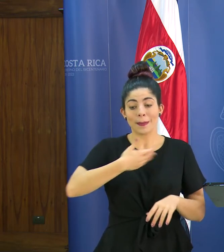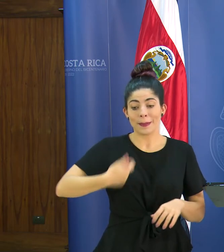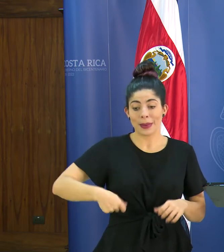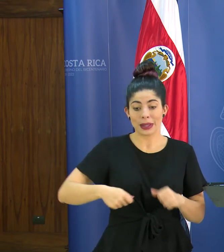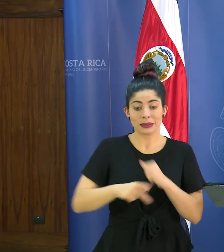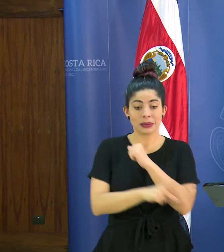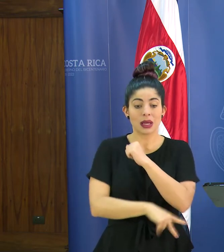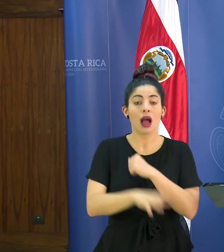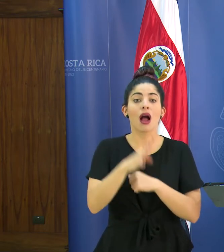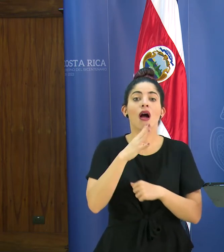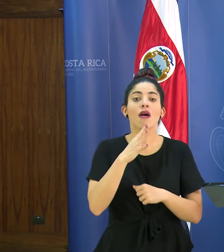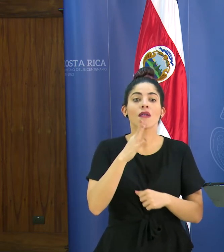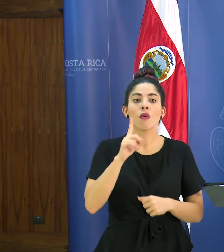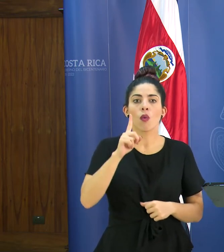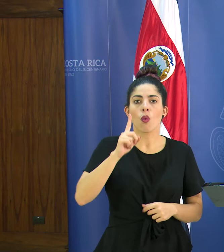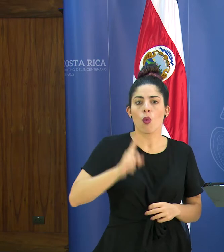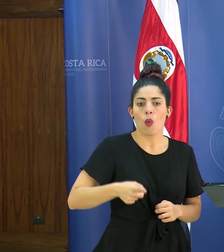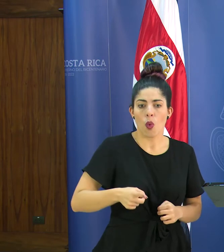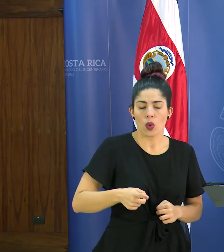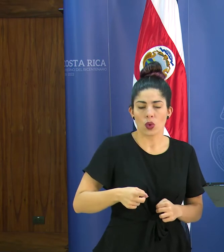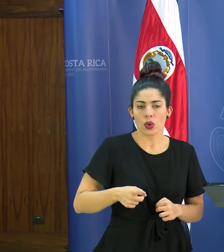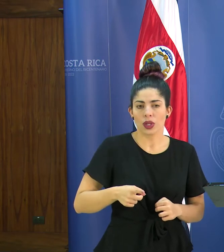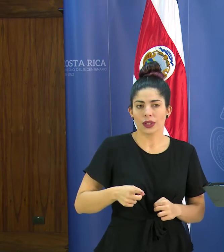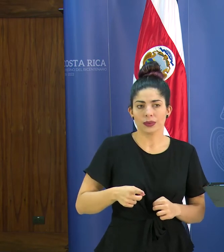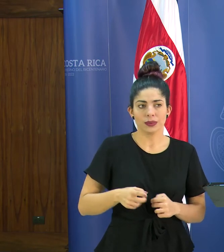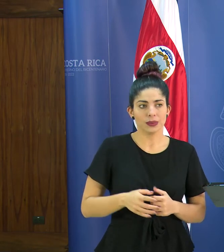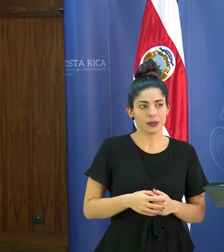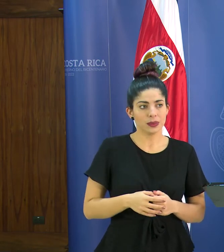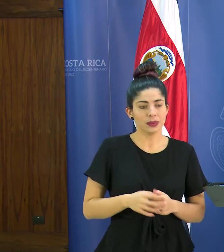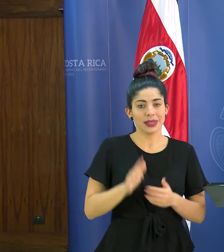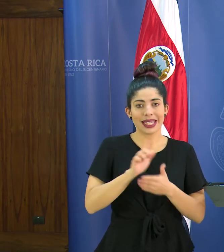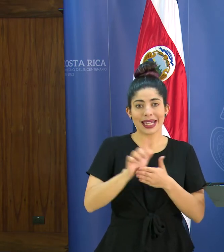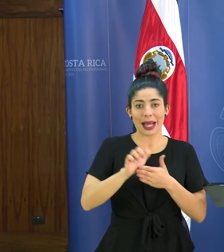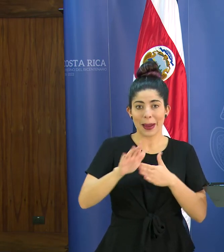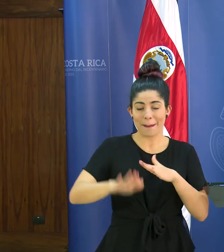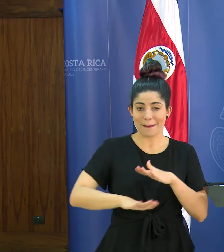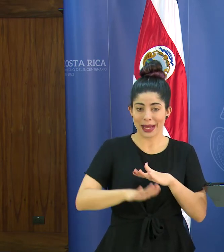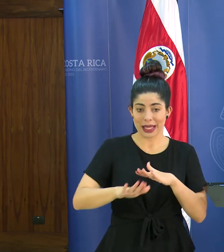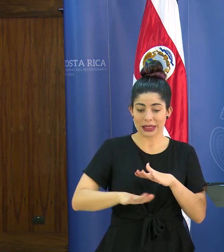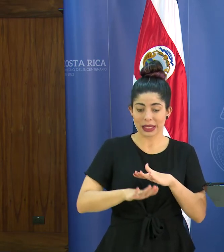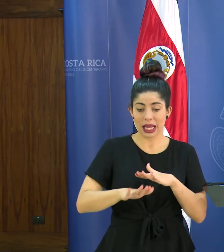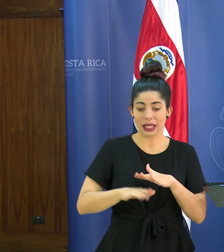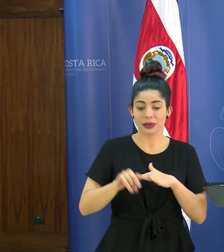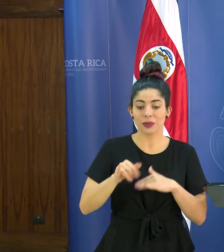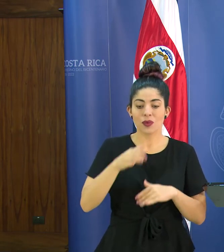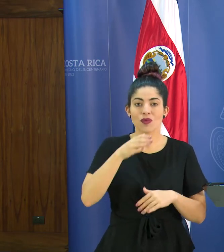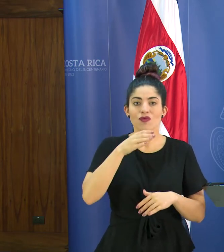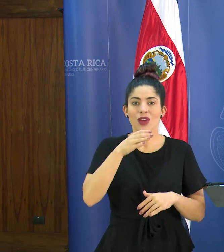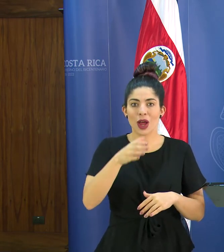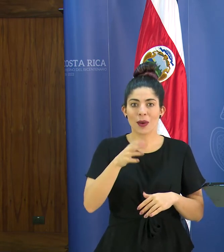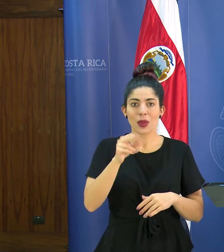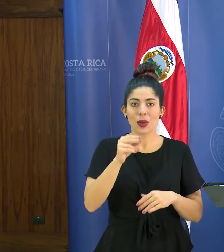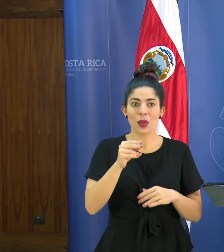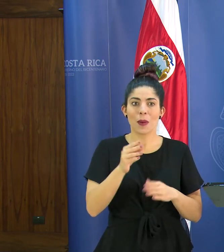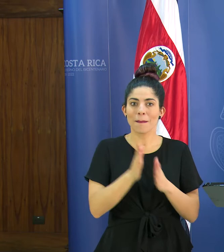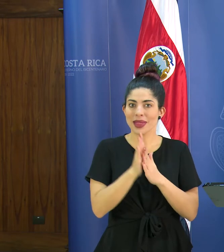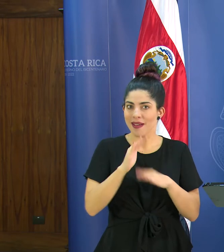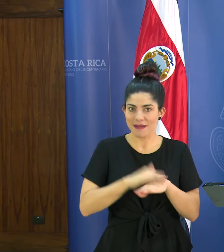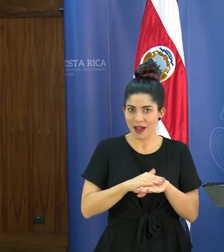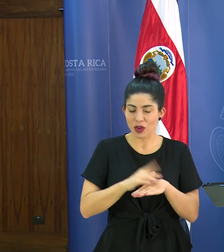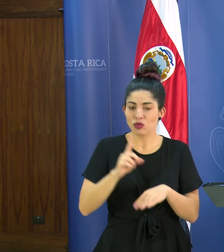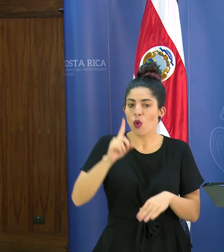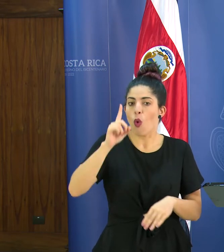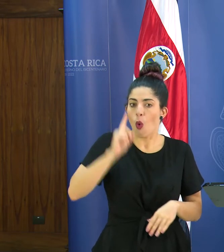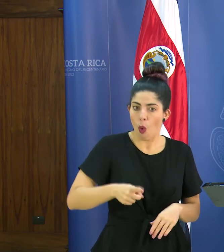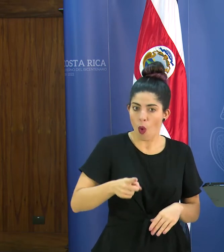república habla ya de una orden esto de las prácticas de higiene básicas no es una recomendación no le estamos pidiendo un favor a nadie es una